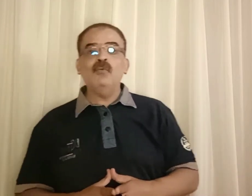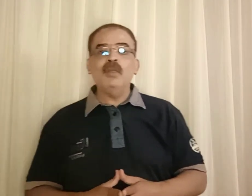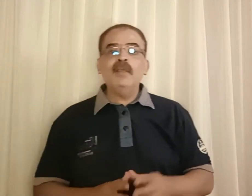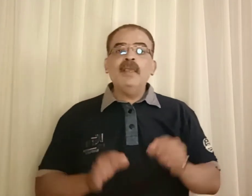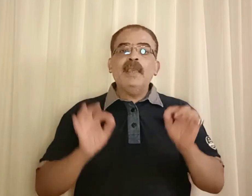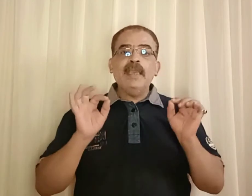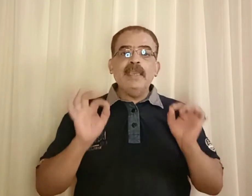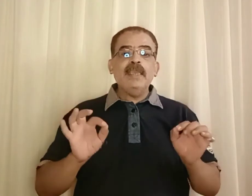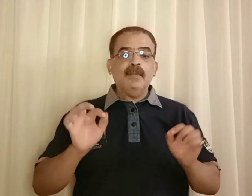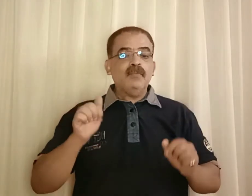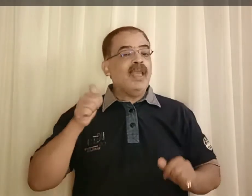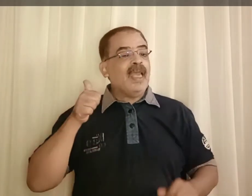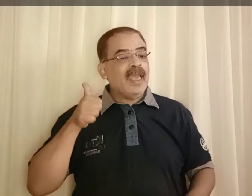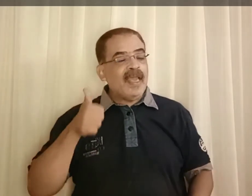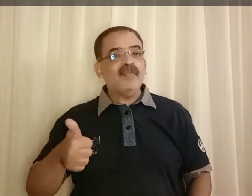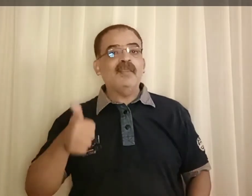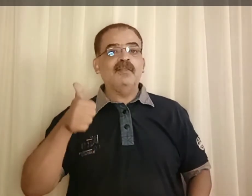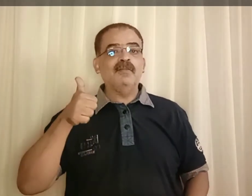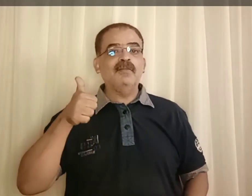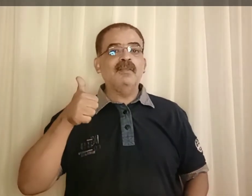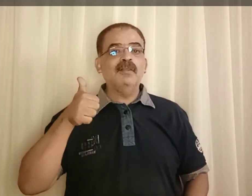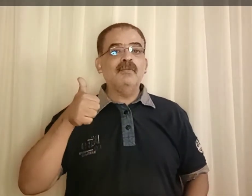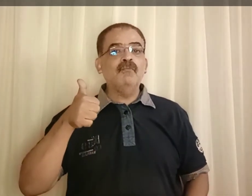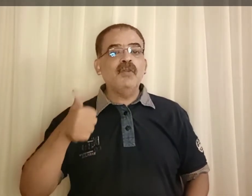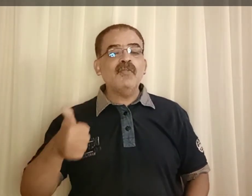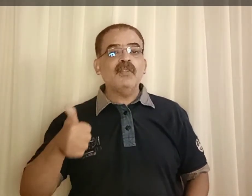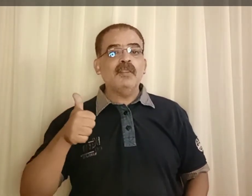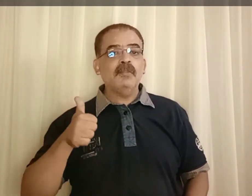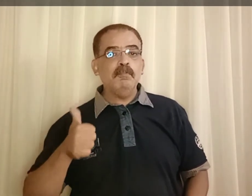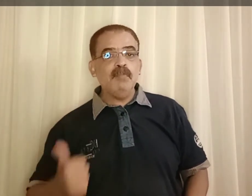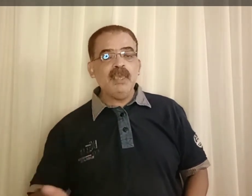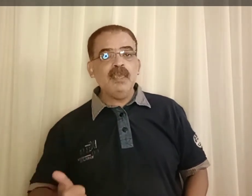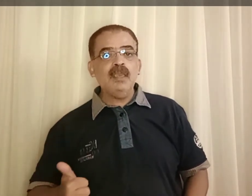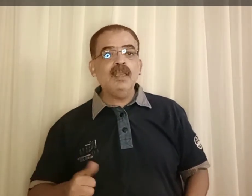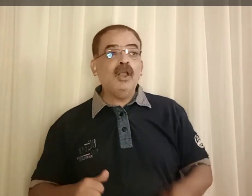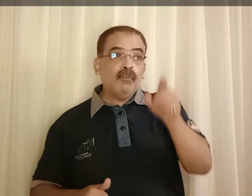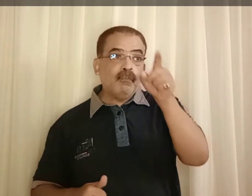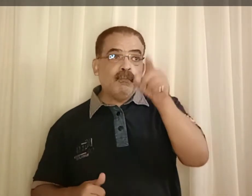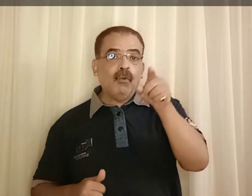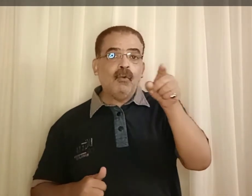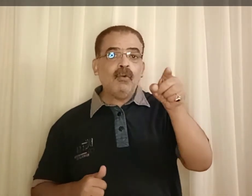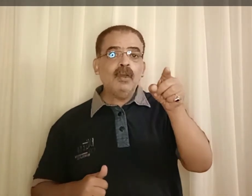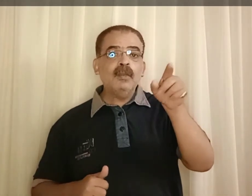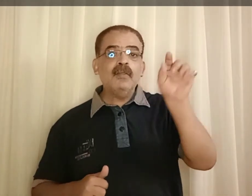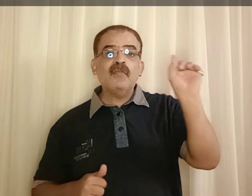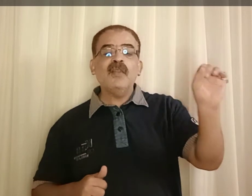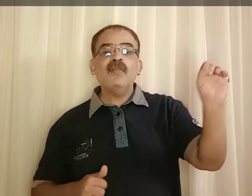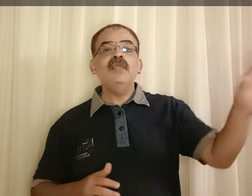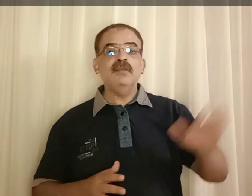he hasn't visited me for six years